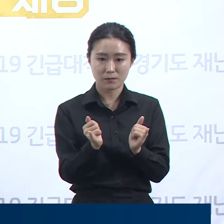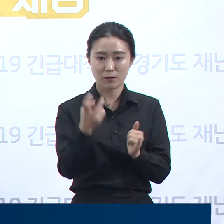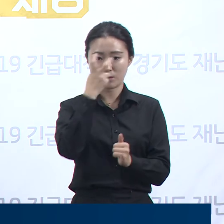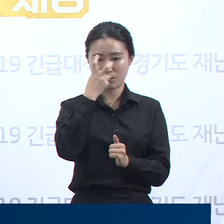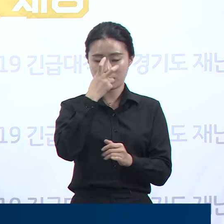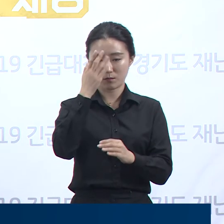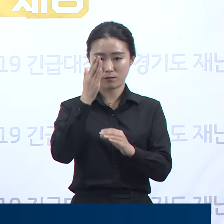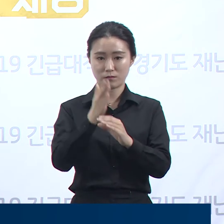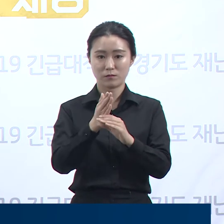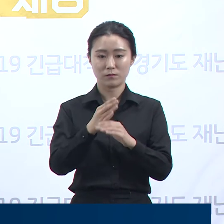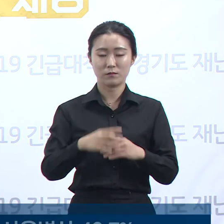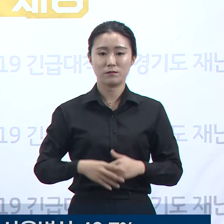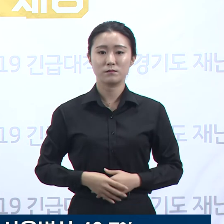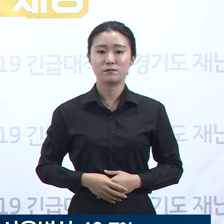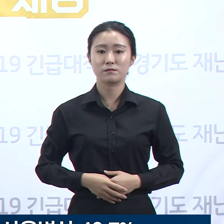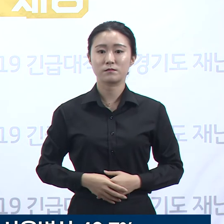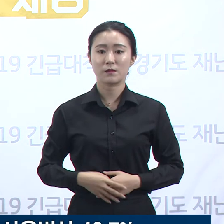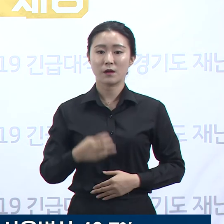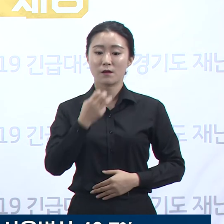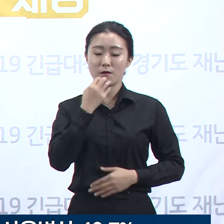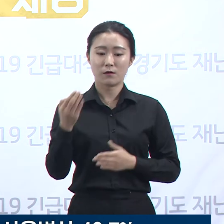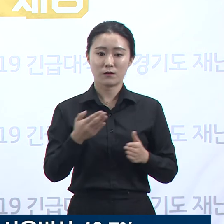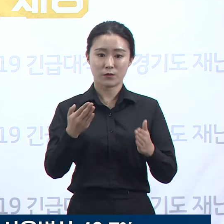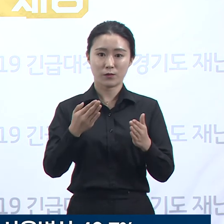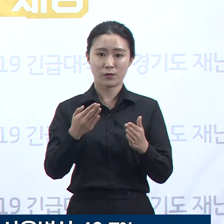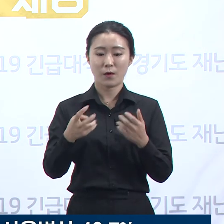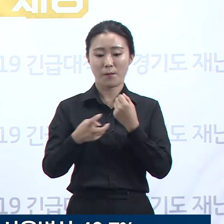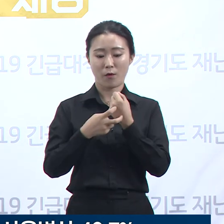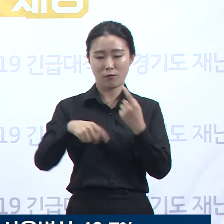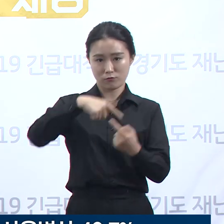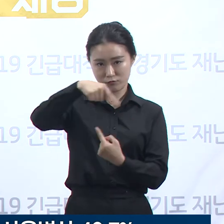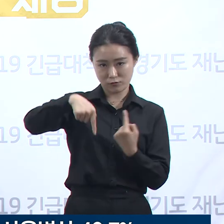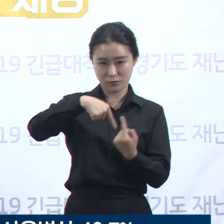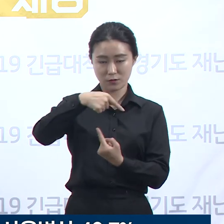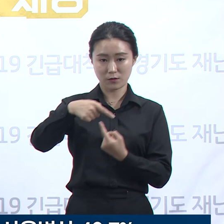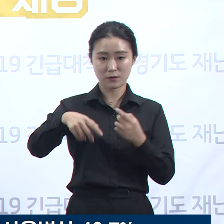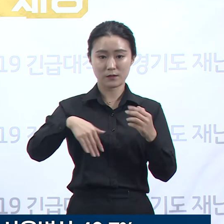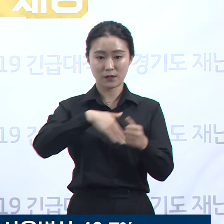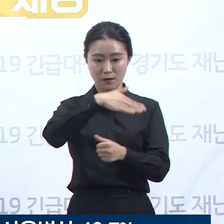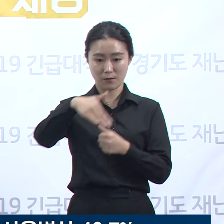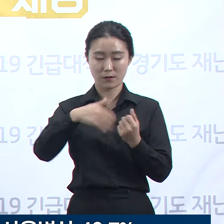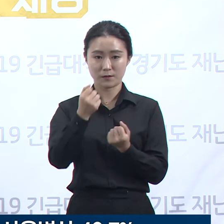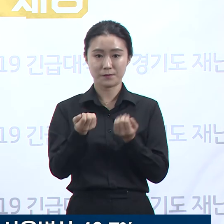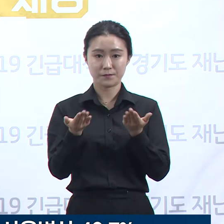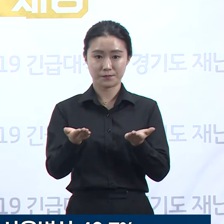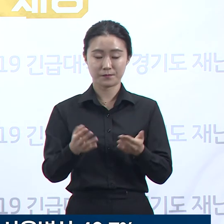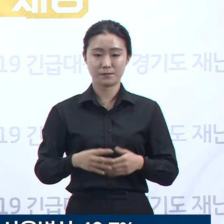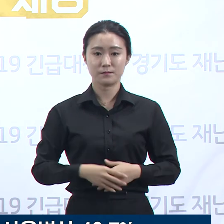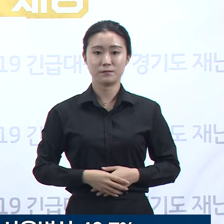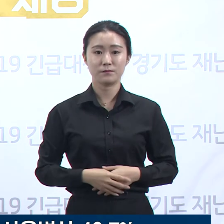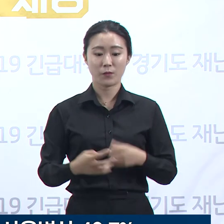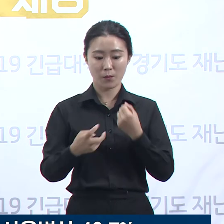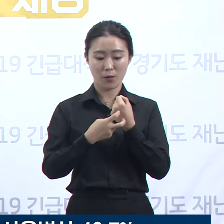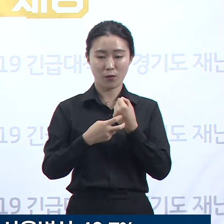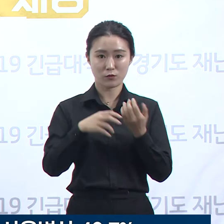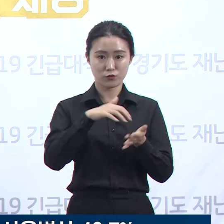다음은 경기도 병상 운영 현황입니다. 9월 23일 0시 기준 경기도는 총 16개 병원에